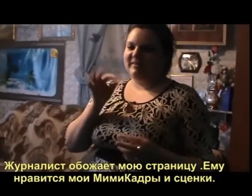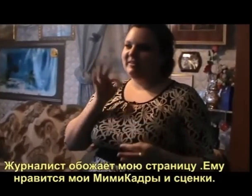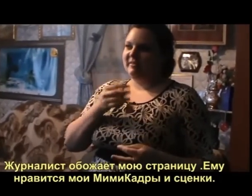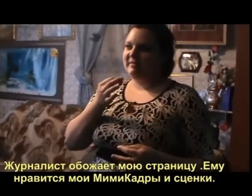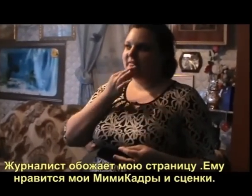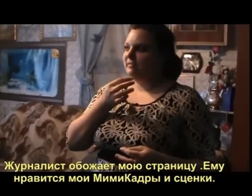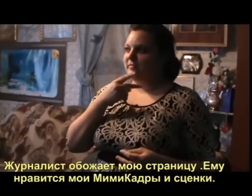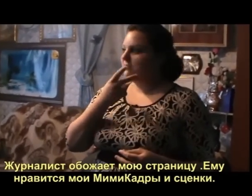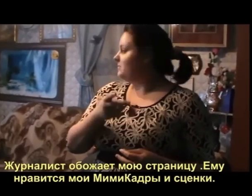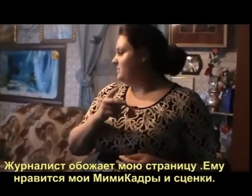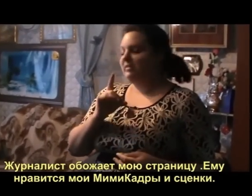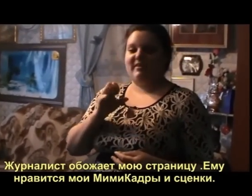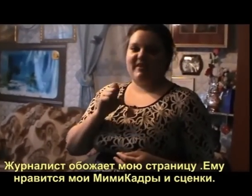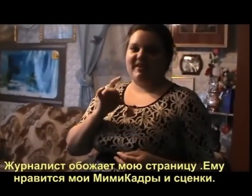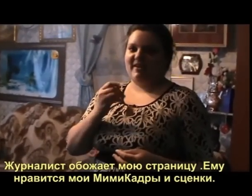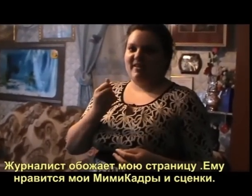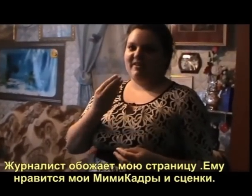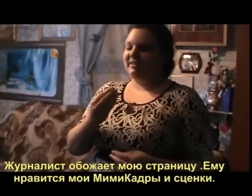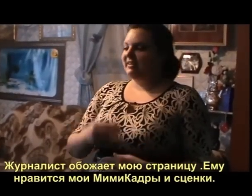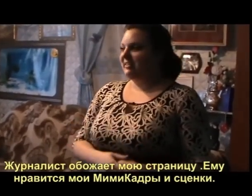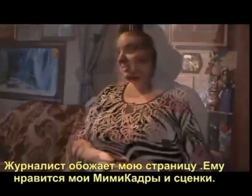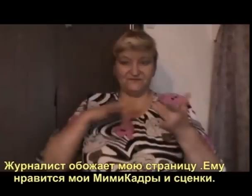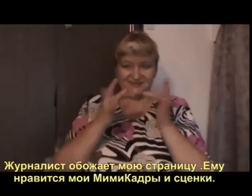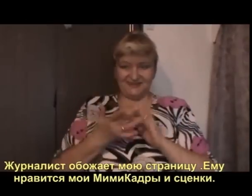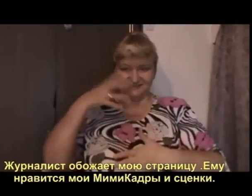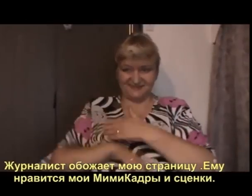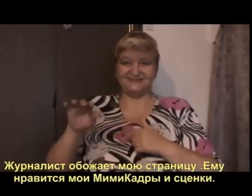Я тебя посажу вот здесь. Вы же так. Хорошо. Вы богатые?